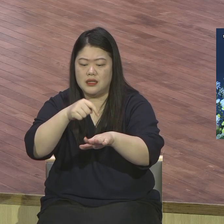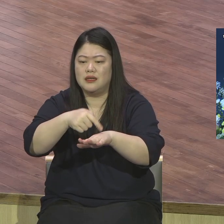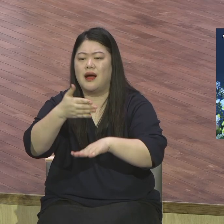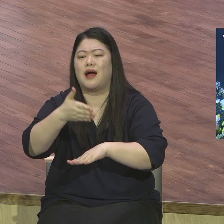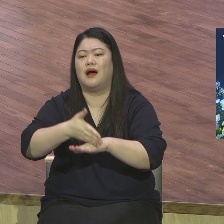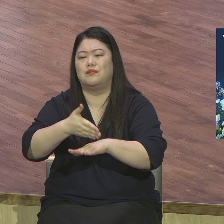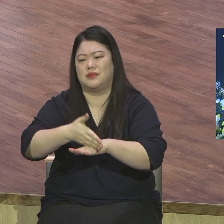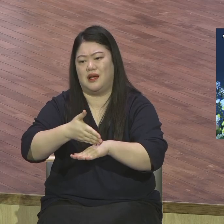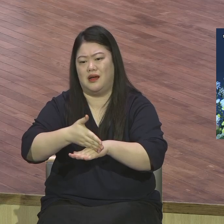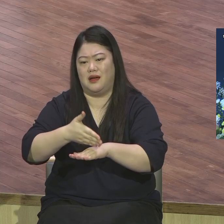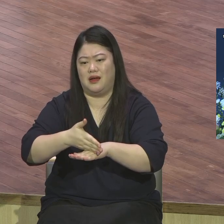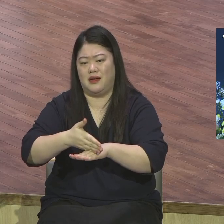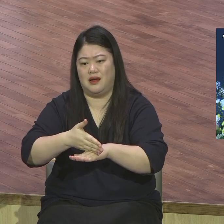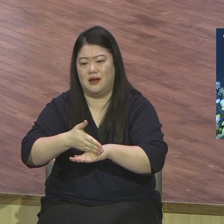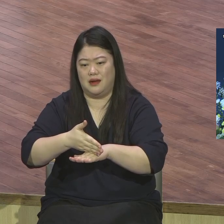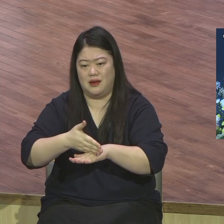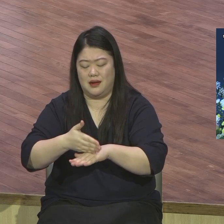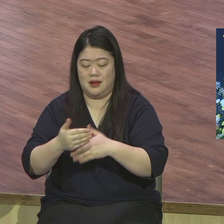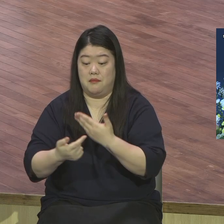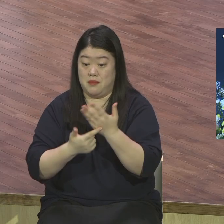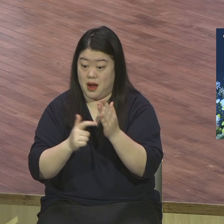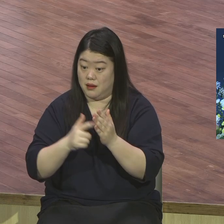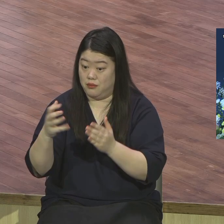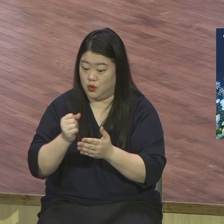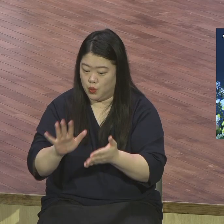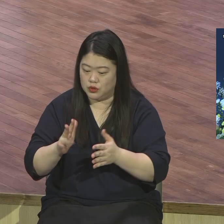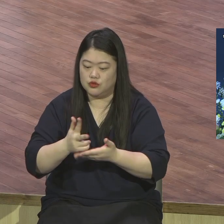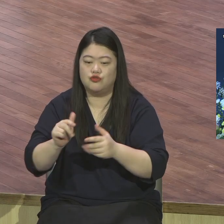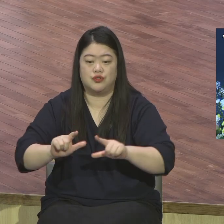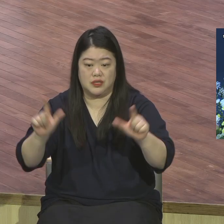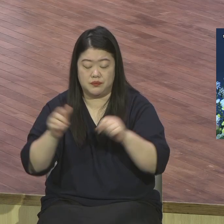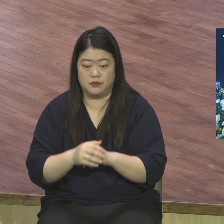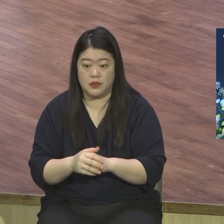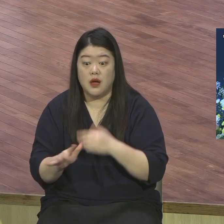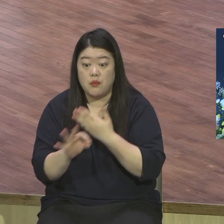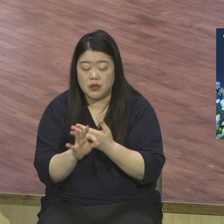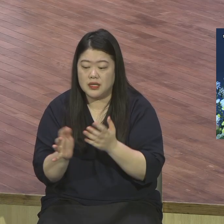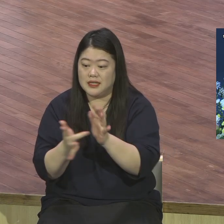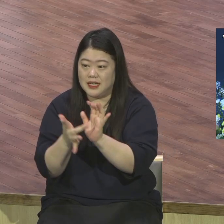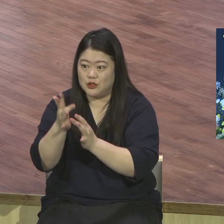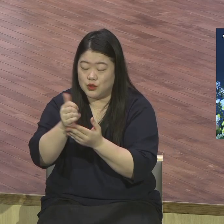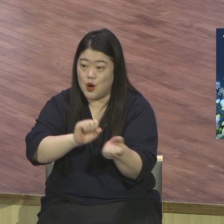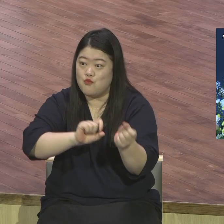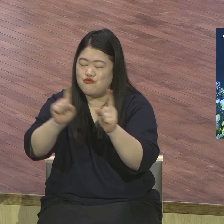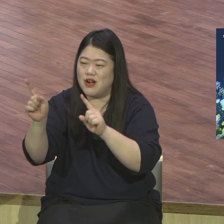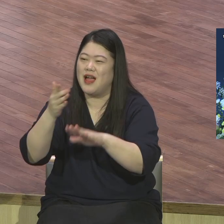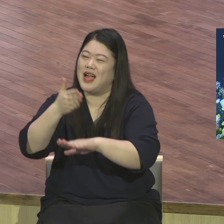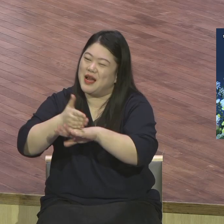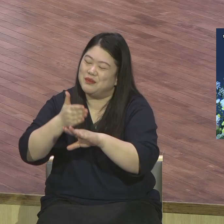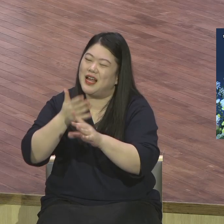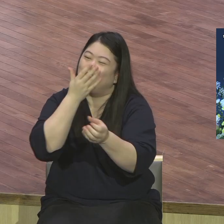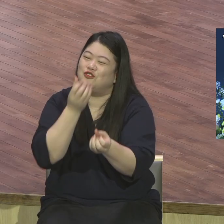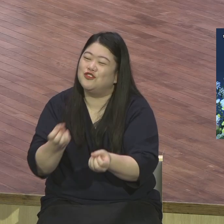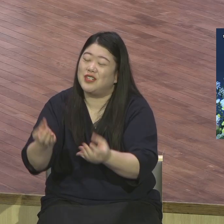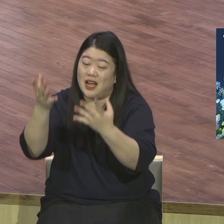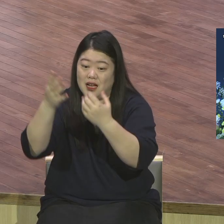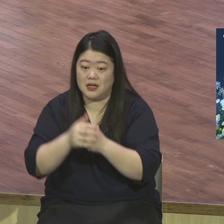드리는데 사실 매주일 예배를 드린다 이것도 뭐요? 매주일날 예배 52주